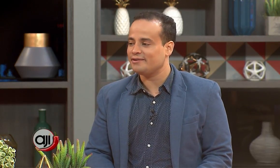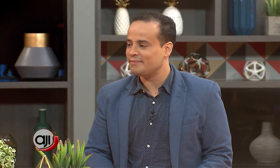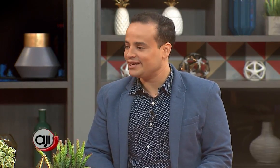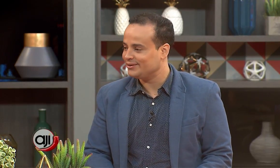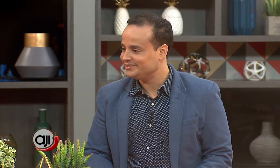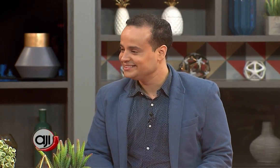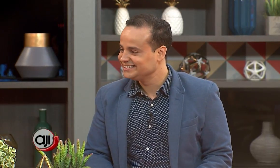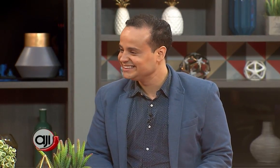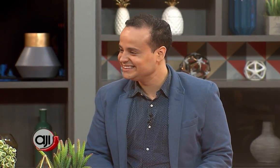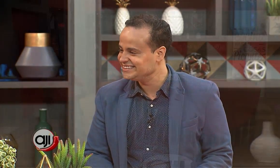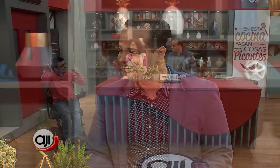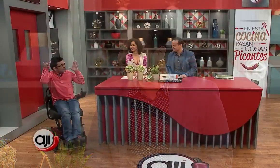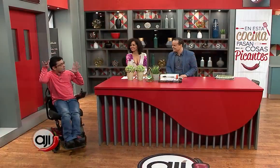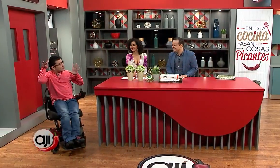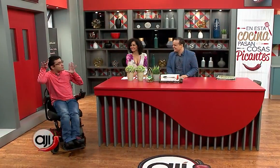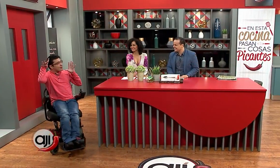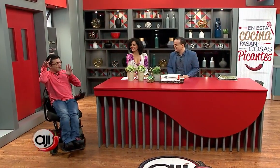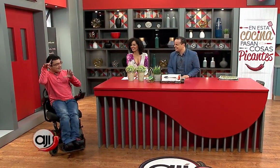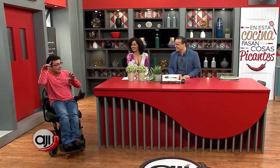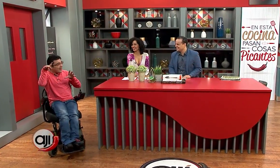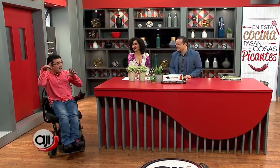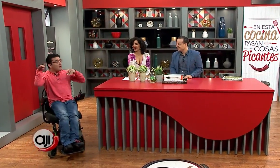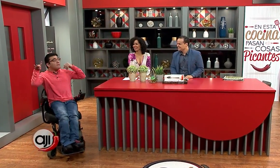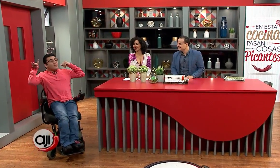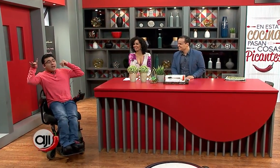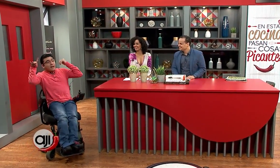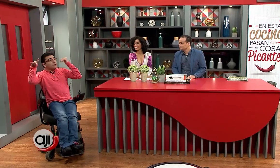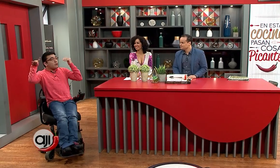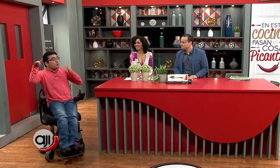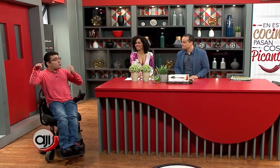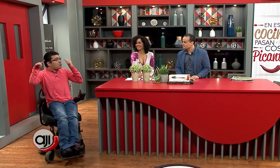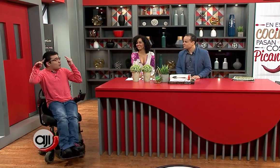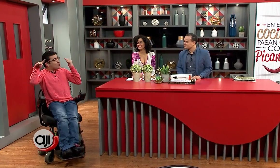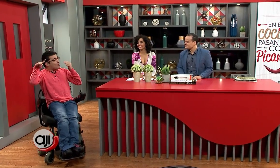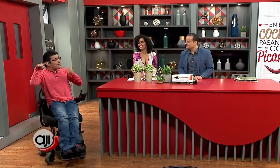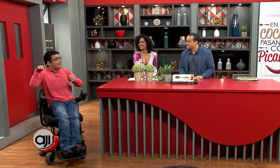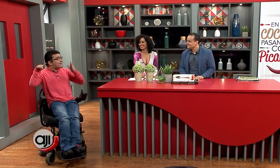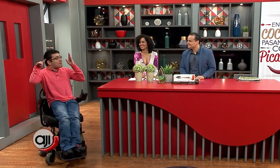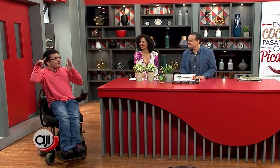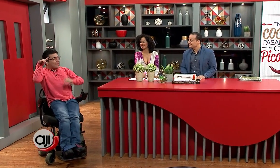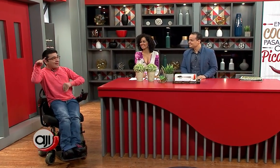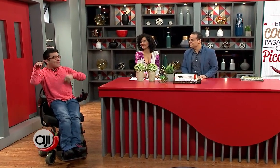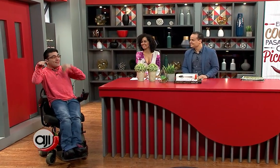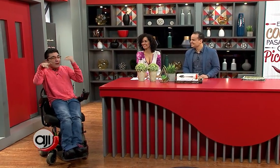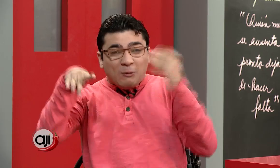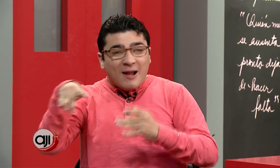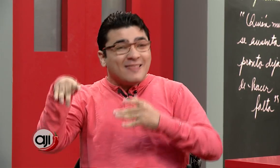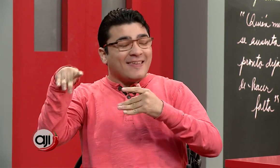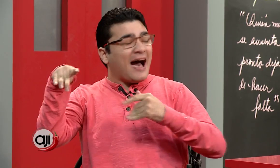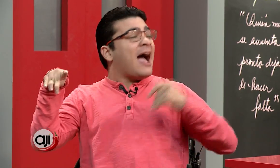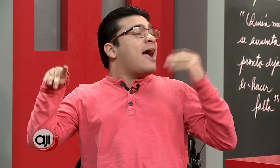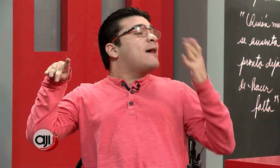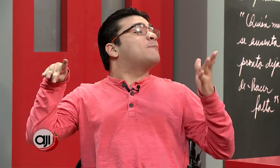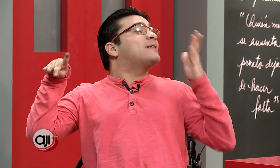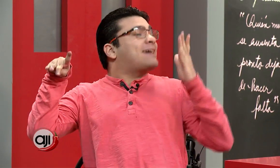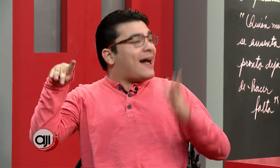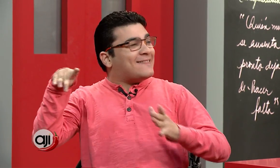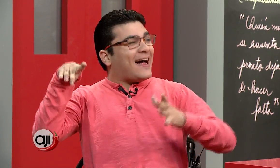bienvenido. ¿Cómo estás Josie y Marcela? Yo contentísimo de estar aquí de vuelta en mi casa,